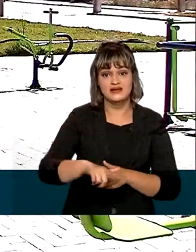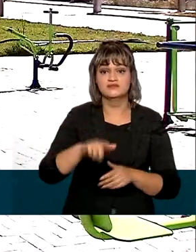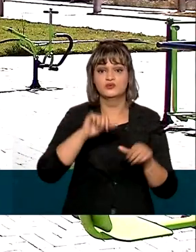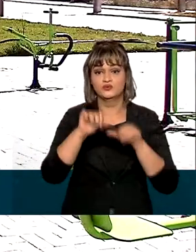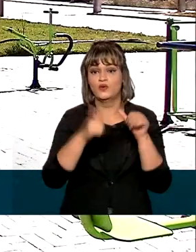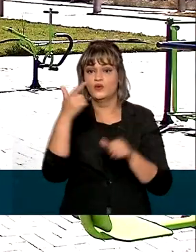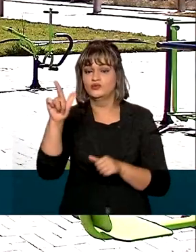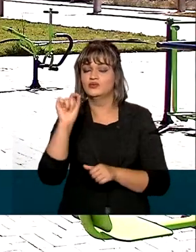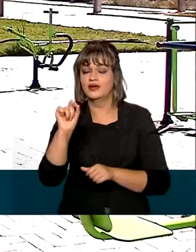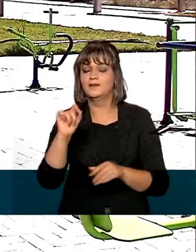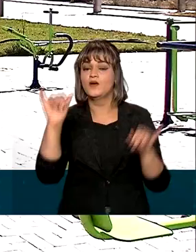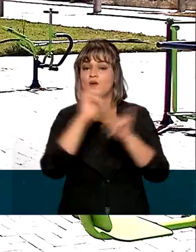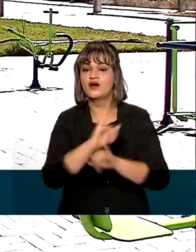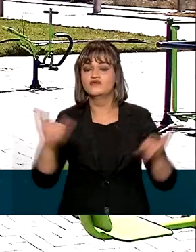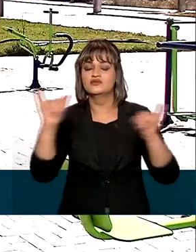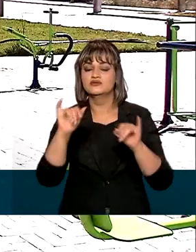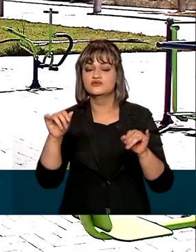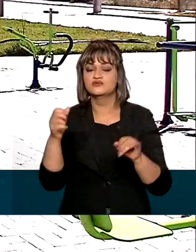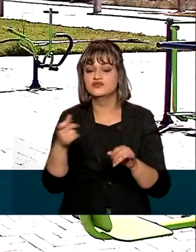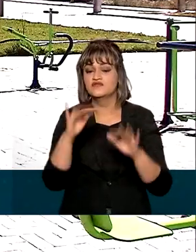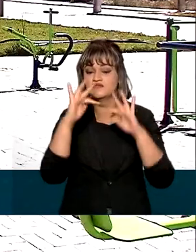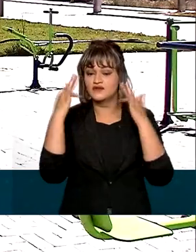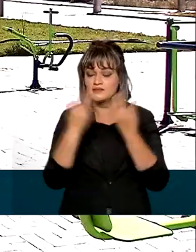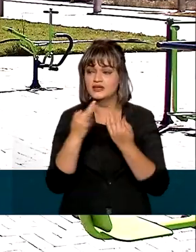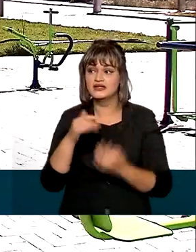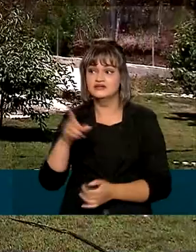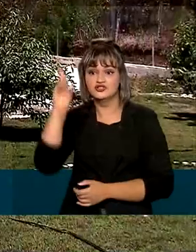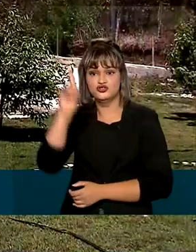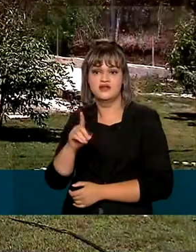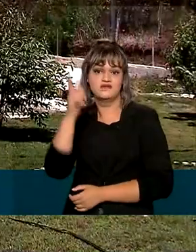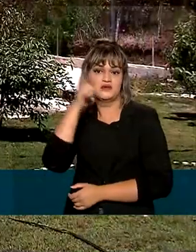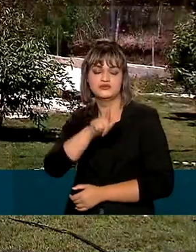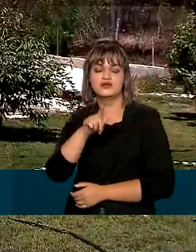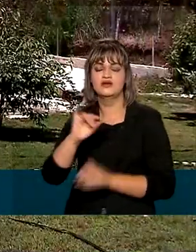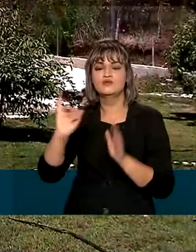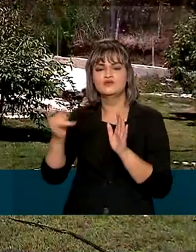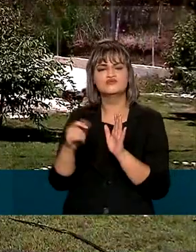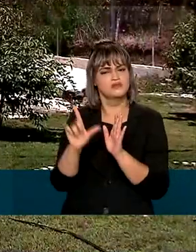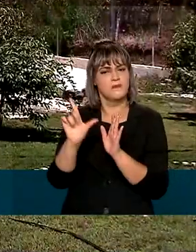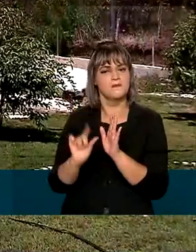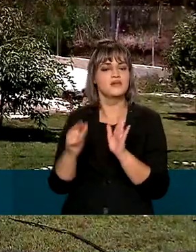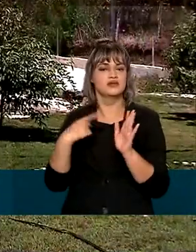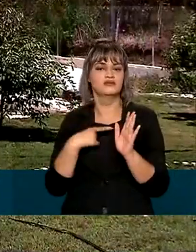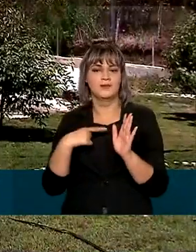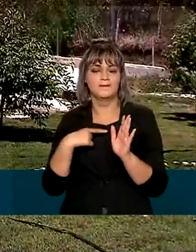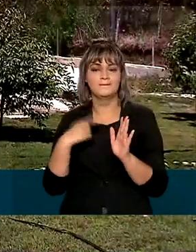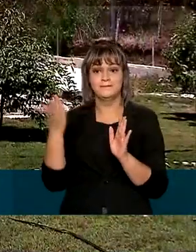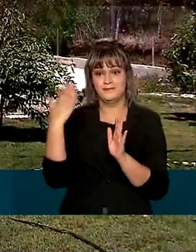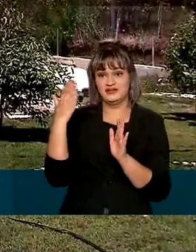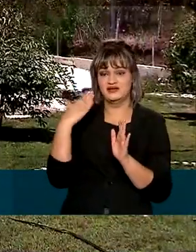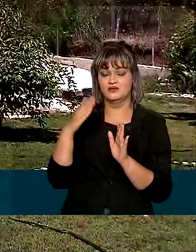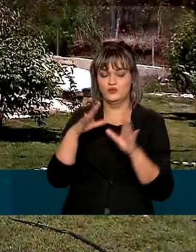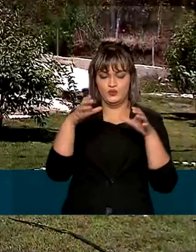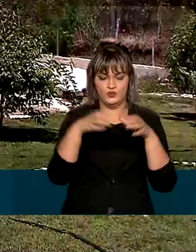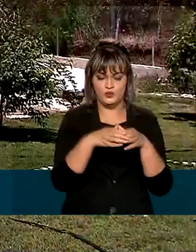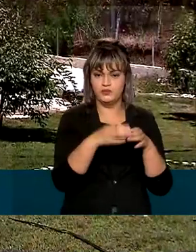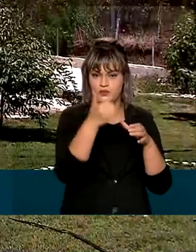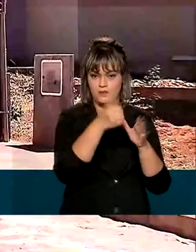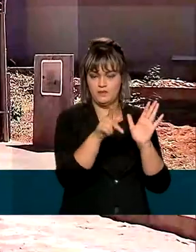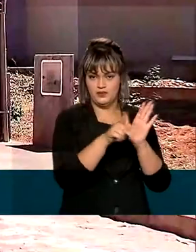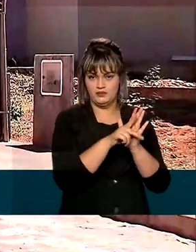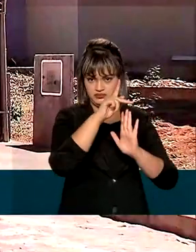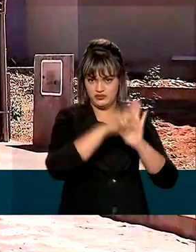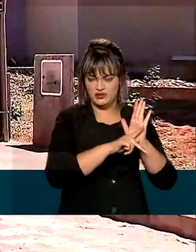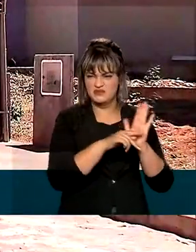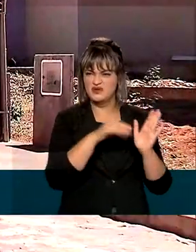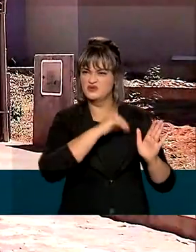foi anunciado o aumento do número de famílias contempladas com juros menores. Antes, famílias do grupo 1 do programa,